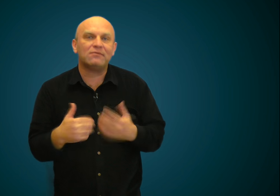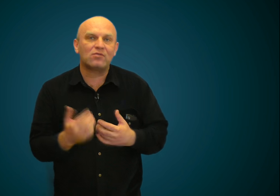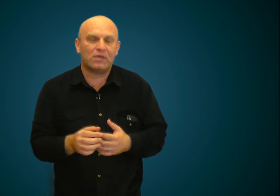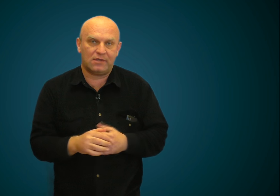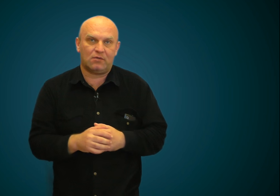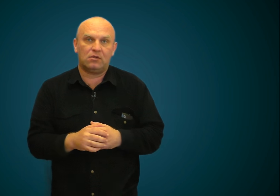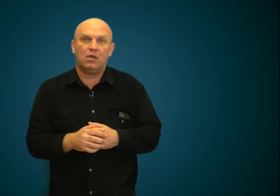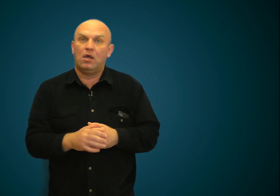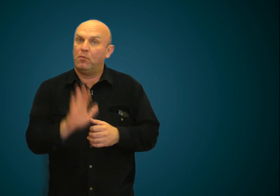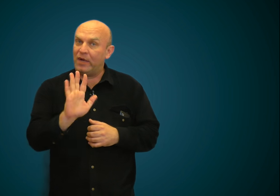визуализировать.